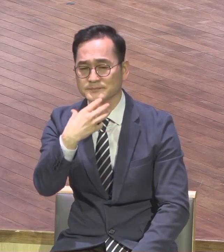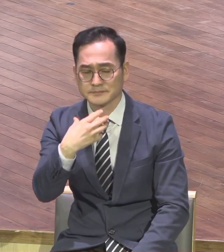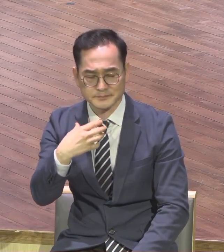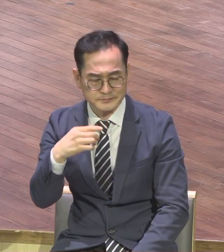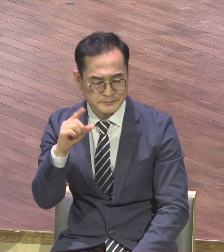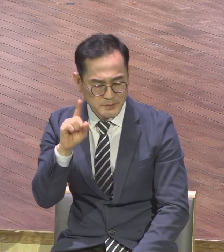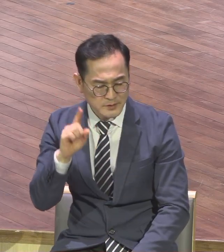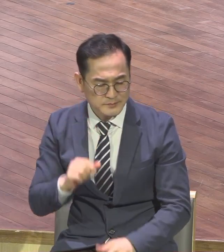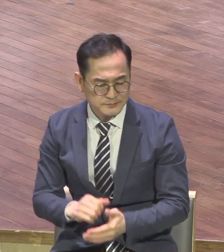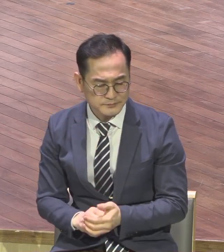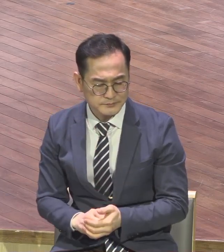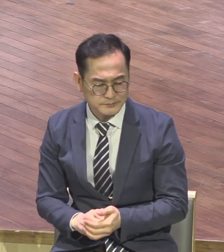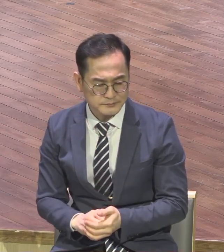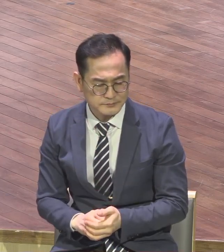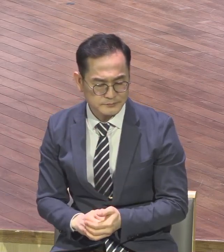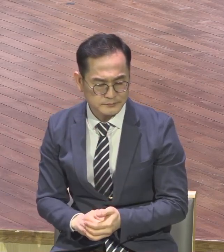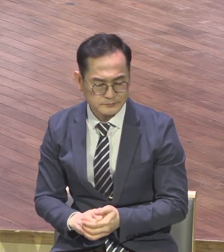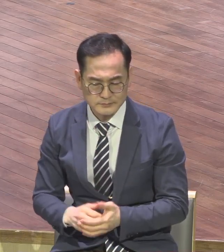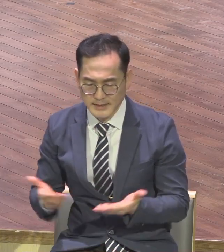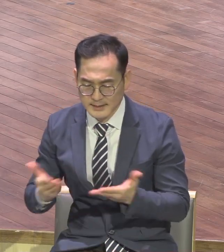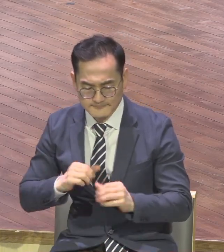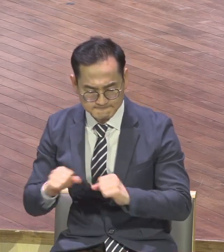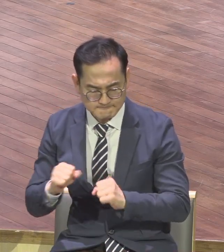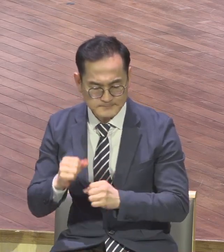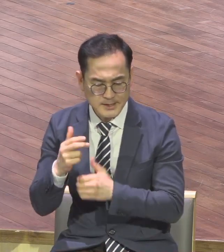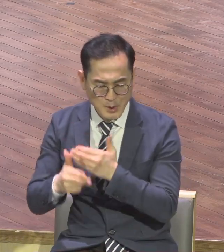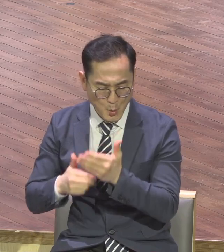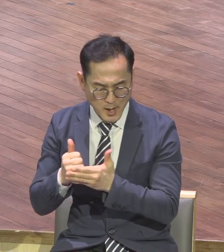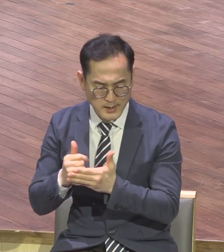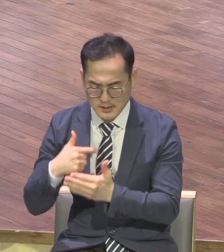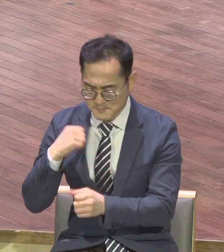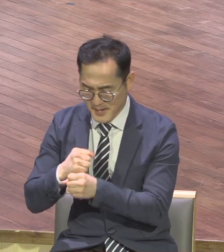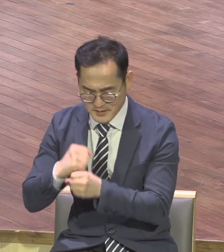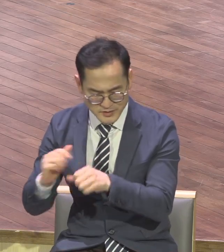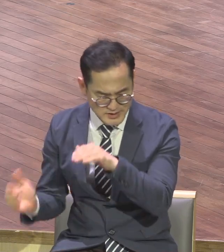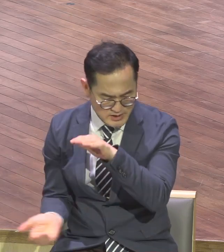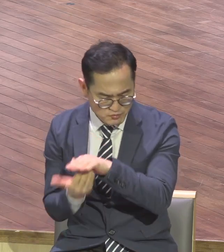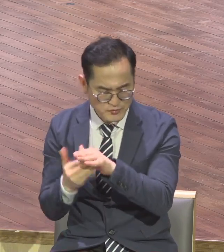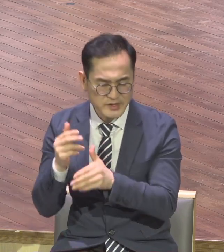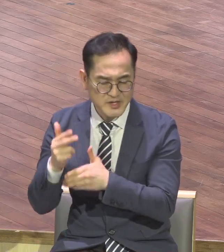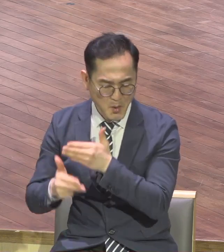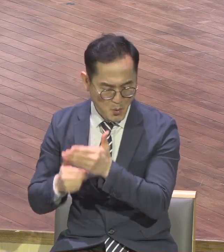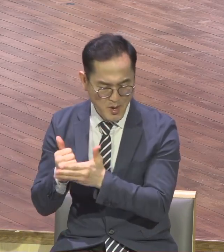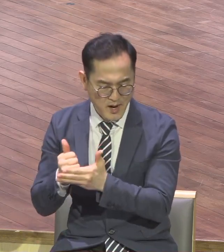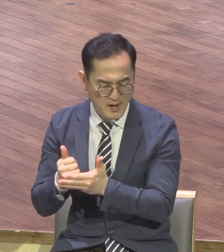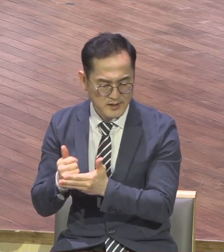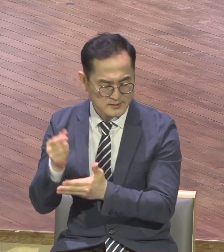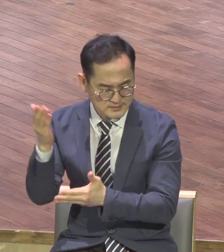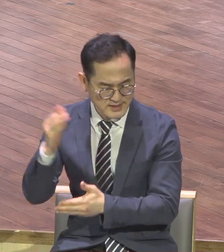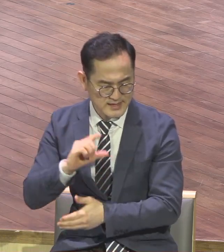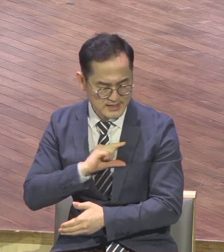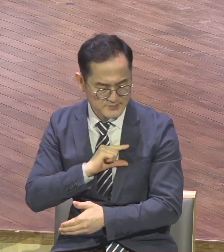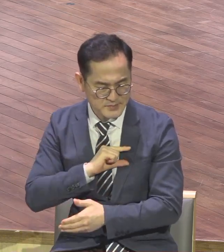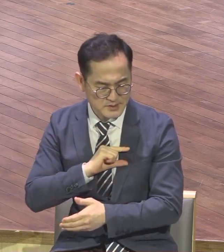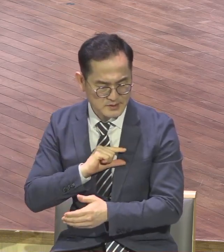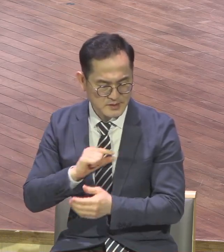이르시되 이를 향하시는 여호와 그것을 만들어 성취하는 여호와 그의 이름을 여호란 이가 이와 같이